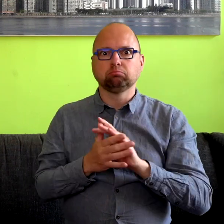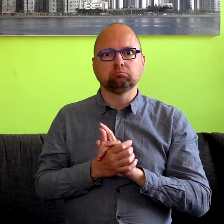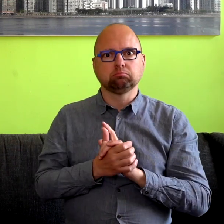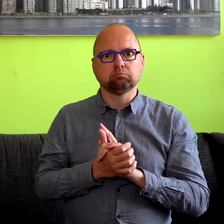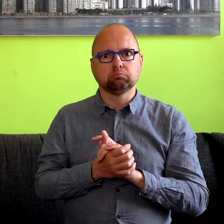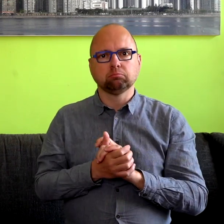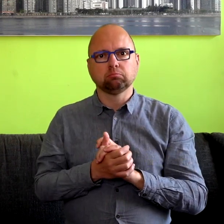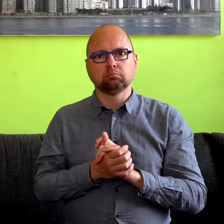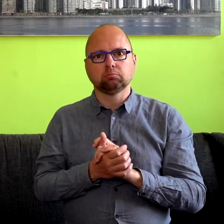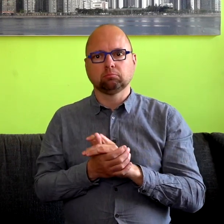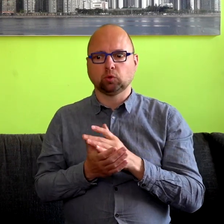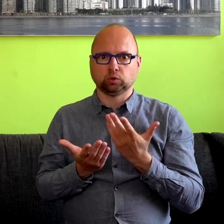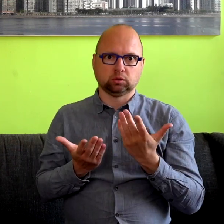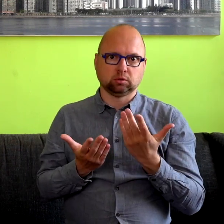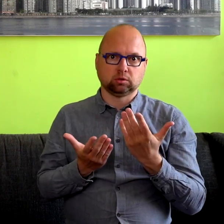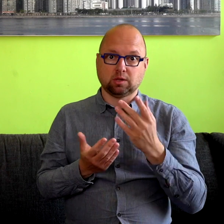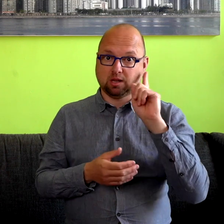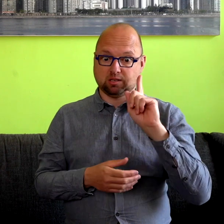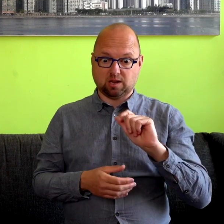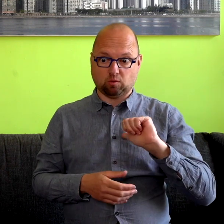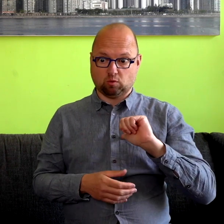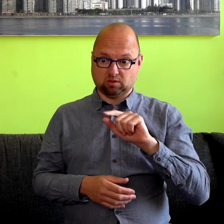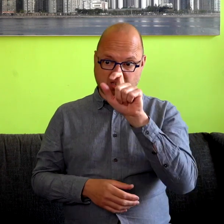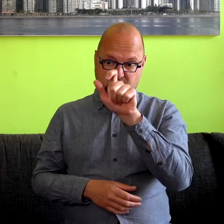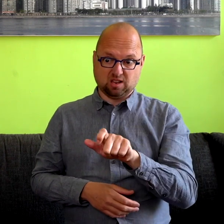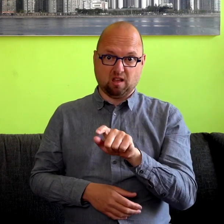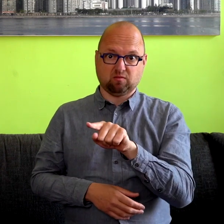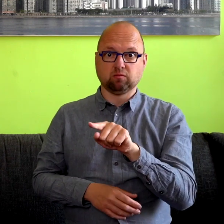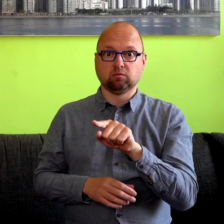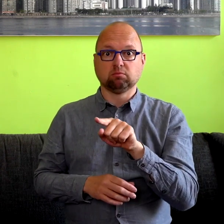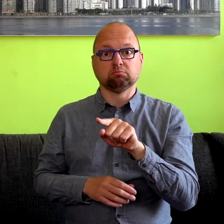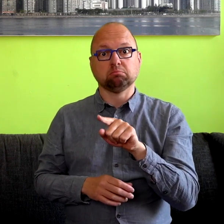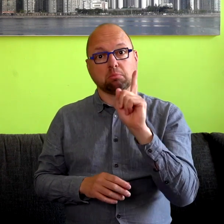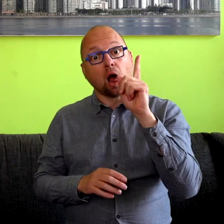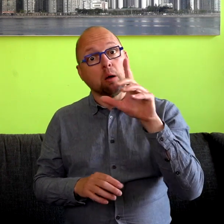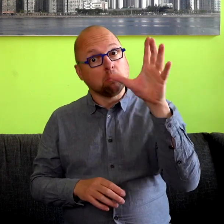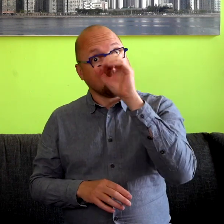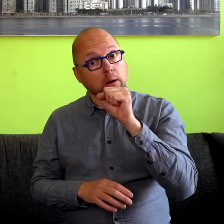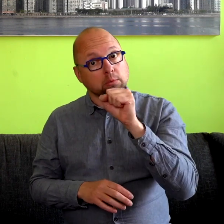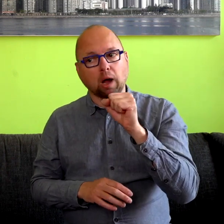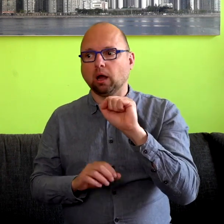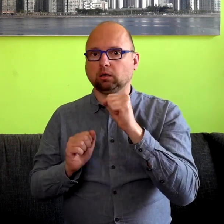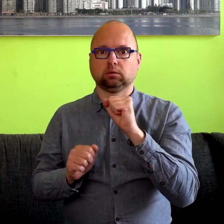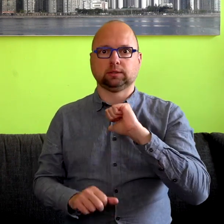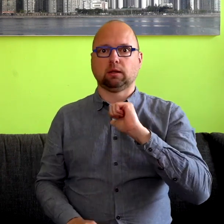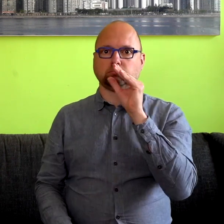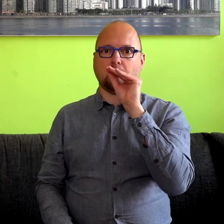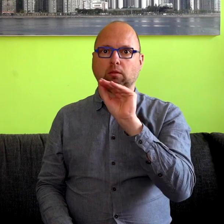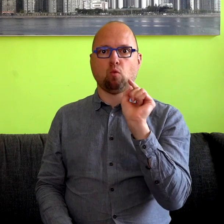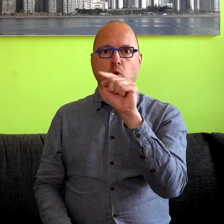persoon in hun omgeving, dan die persoon zelf. En die moet het natuurlijk begrijpen, maar die zou zelf gewoon terug